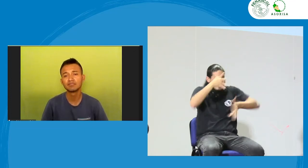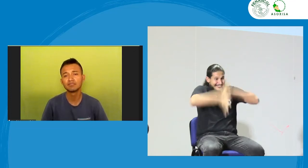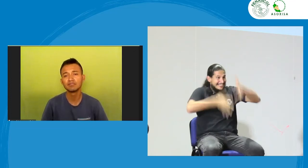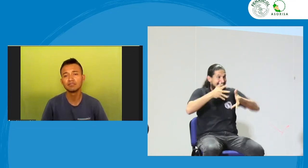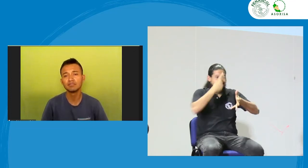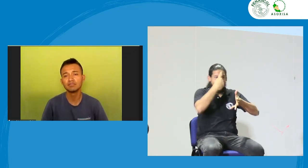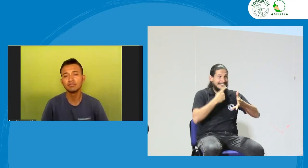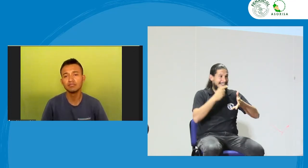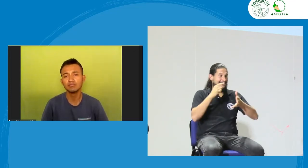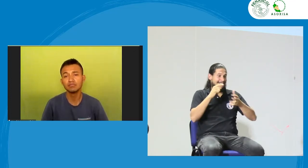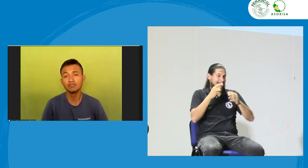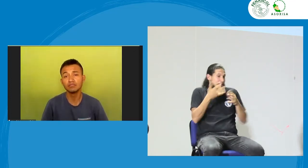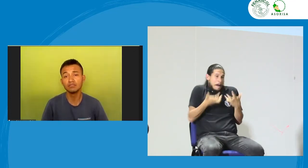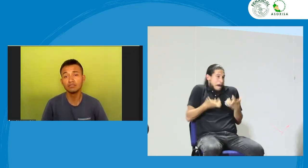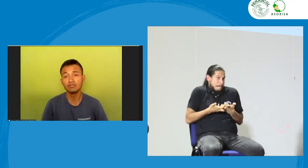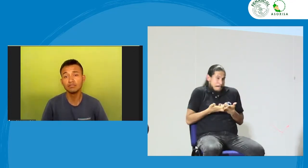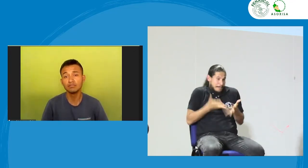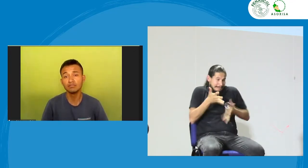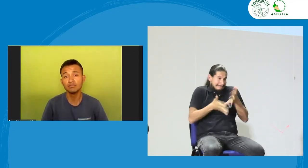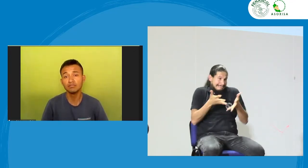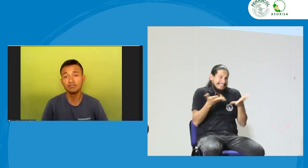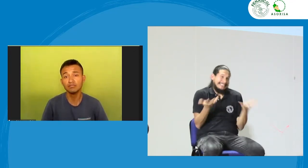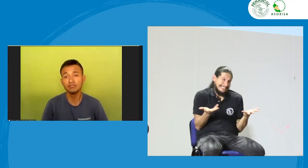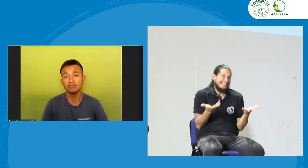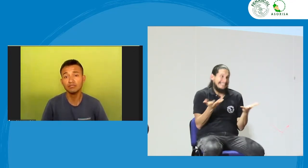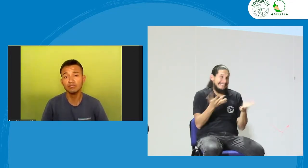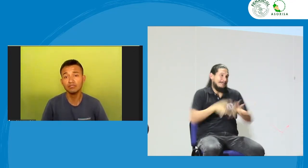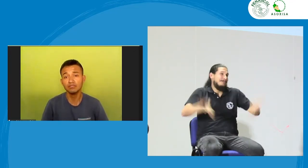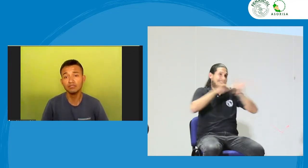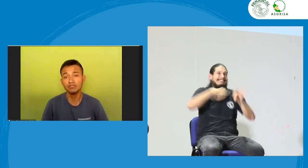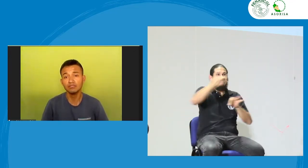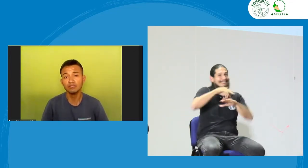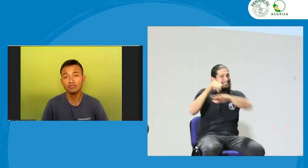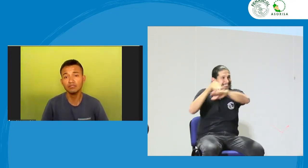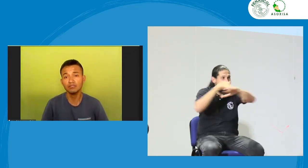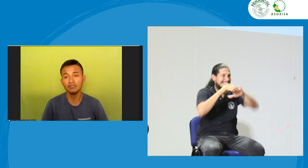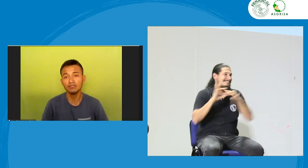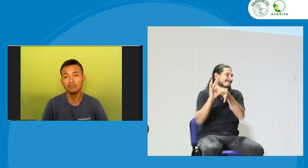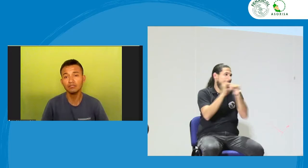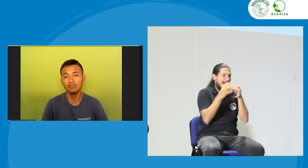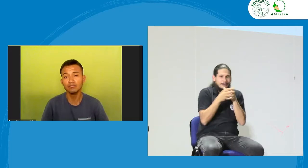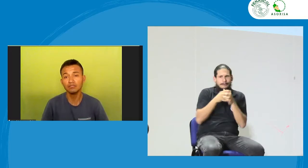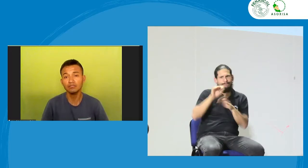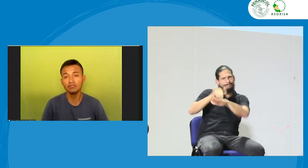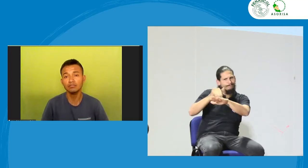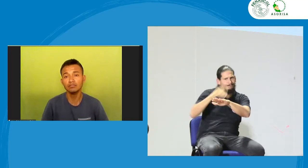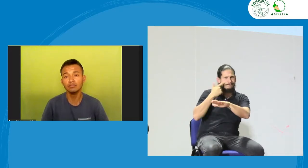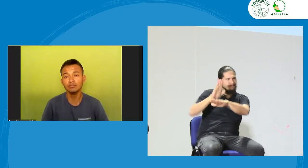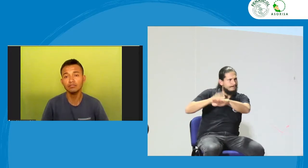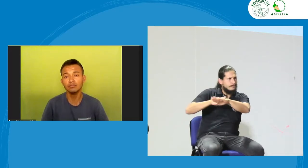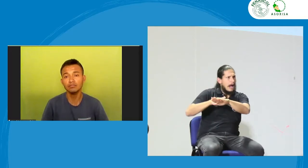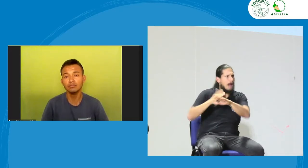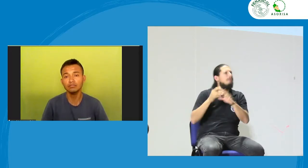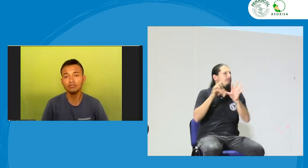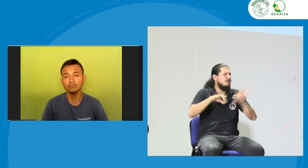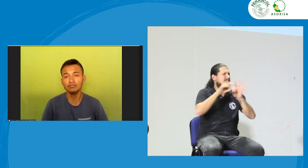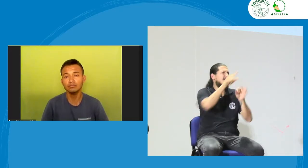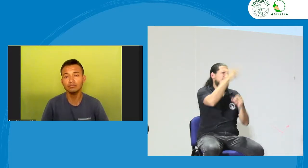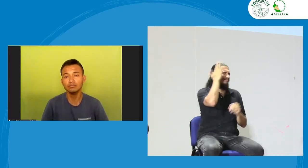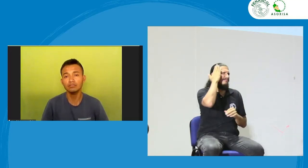idóneo esa es la recomendación que yo dejaría si es una persona que no sabe la lengua de señas es hacer ese trabajo articulado y hacer